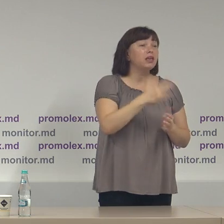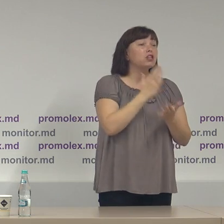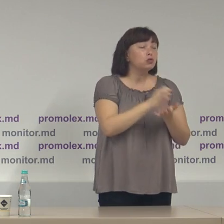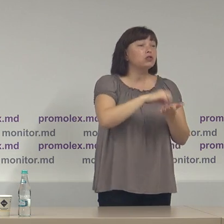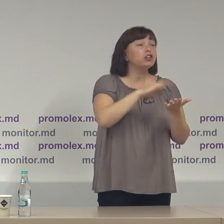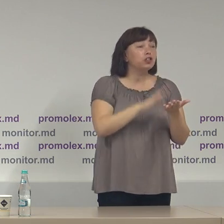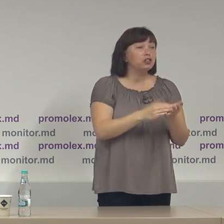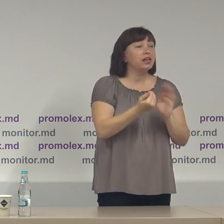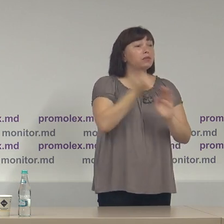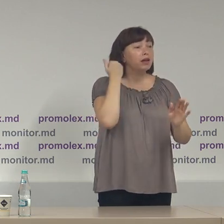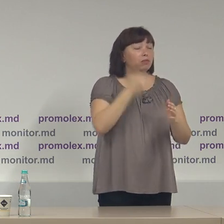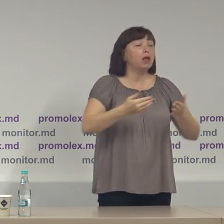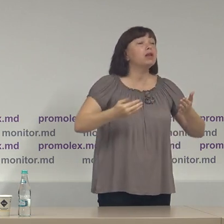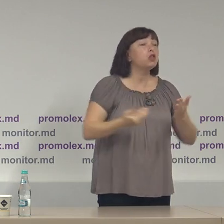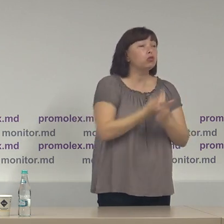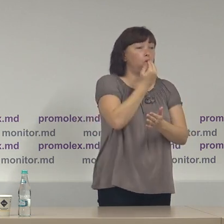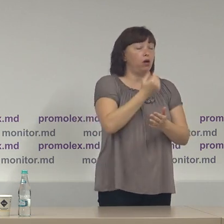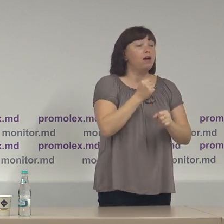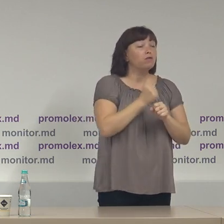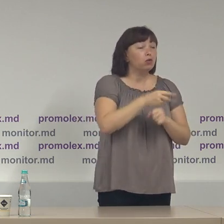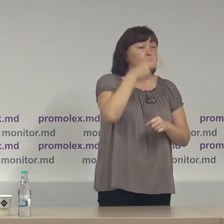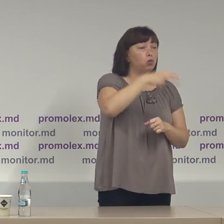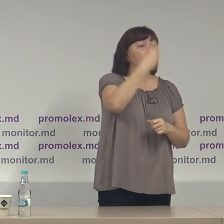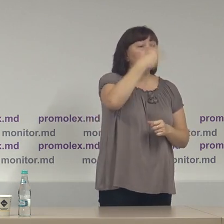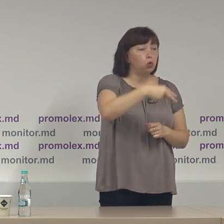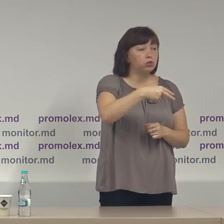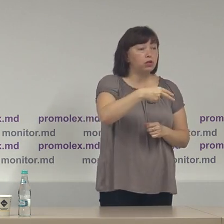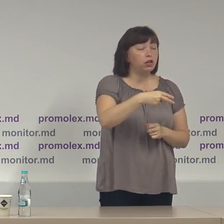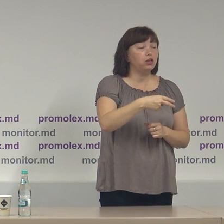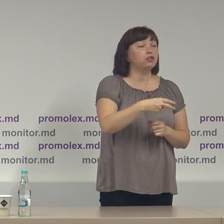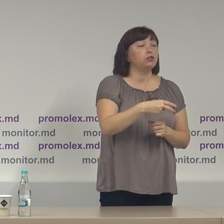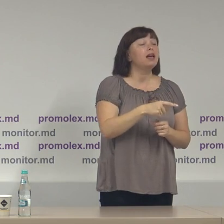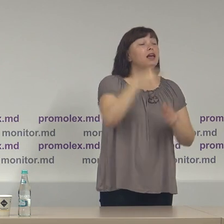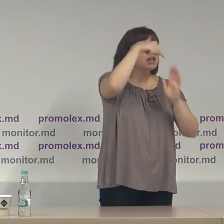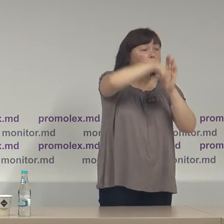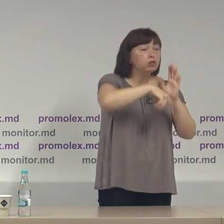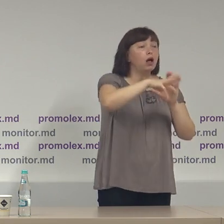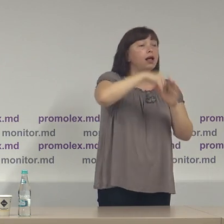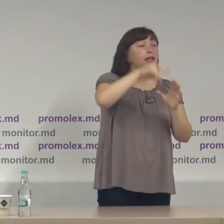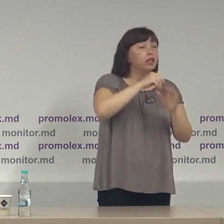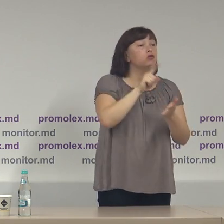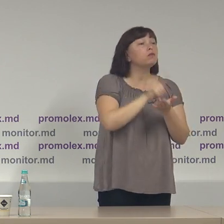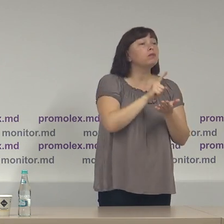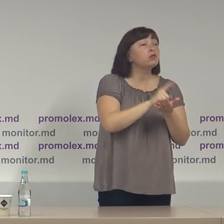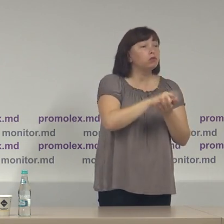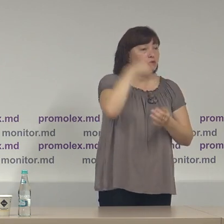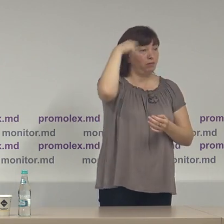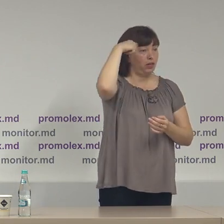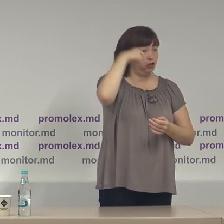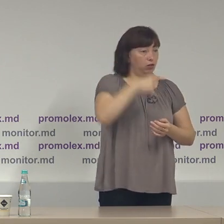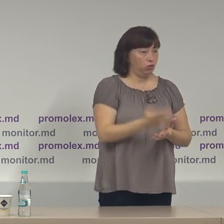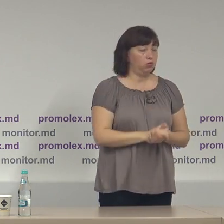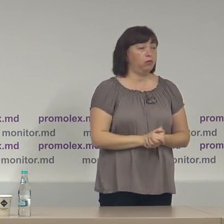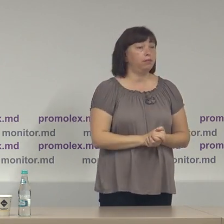înregistrări prealabile noi, făcute în anul 2020 în contextul alegilor pentru funcție de președinte Republicii